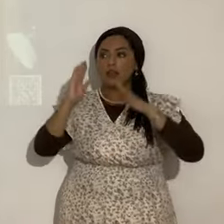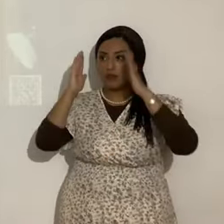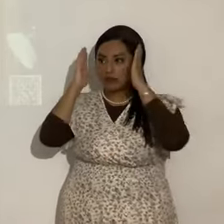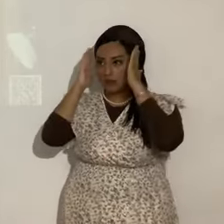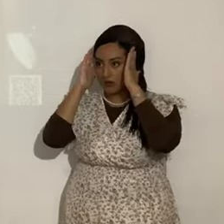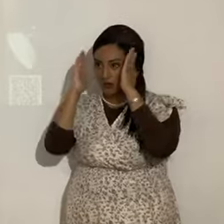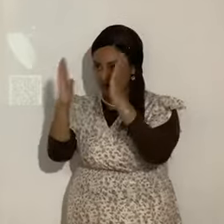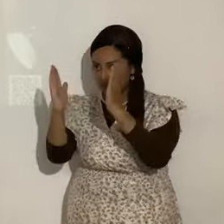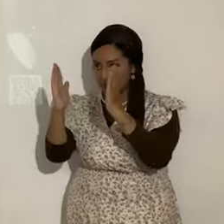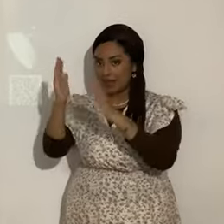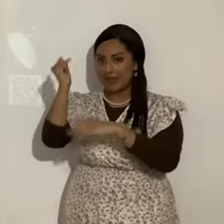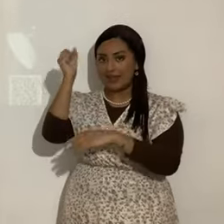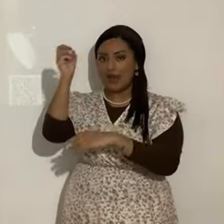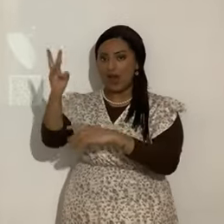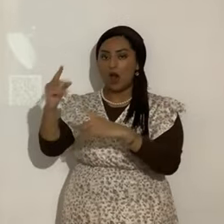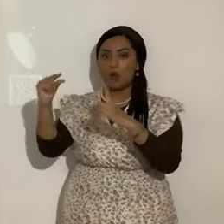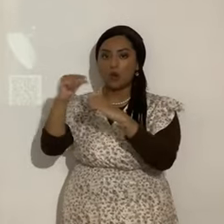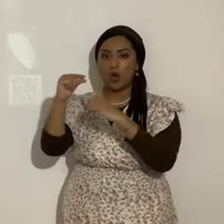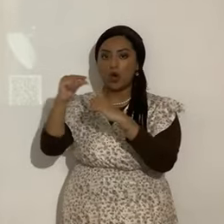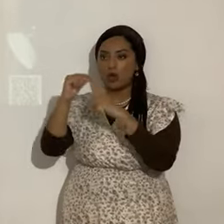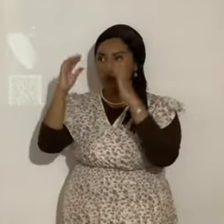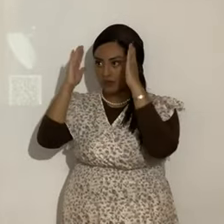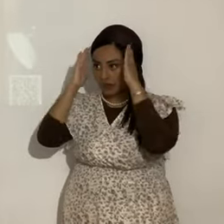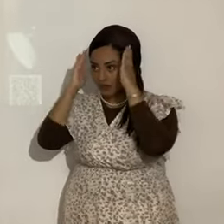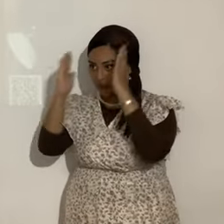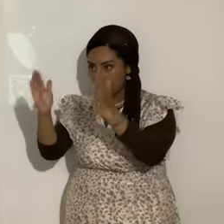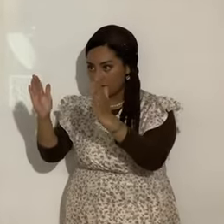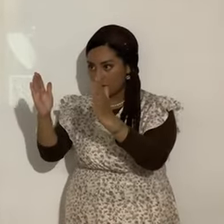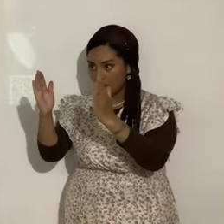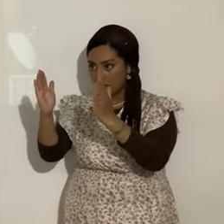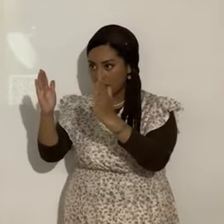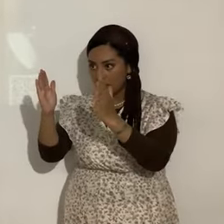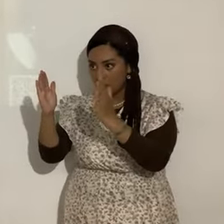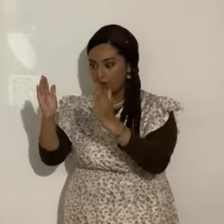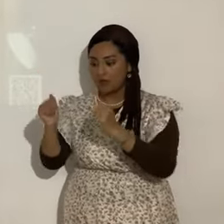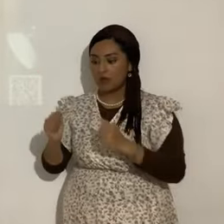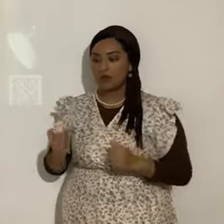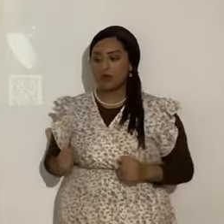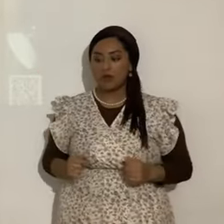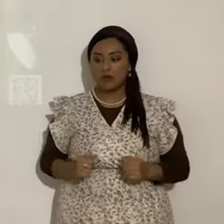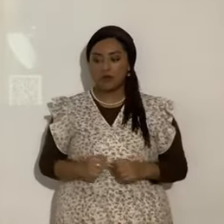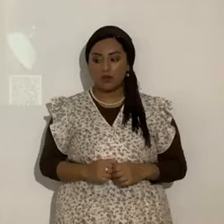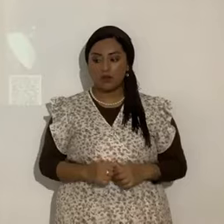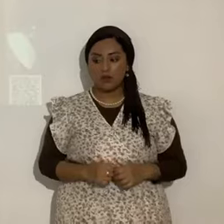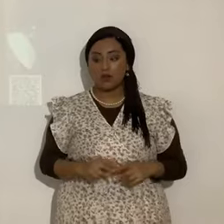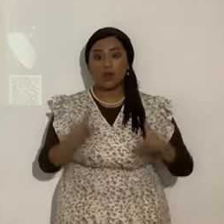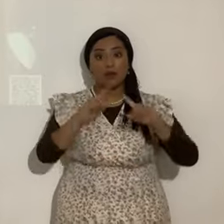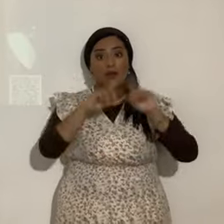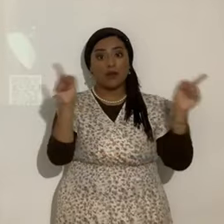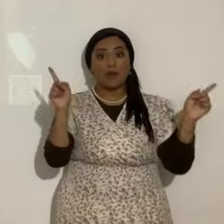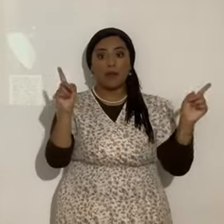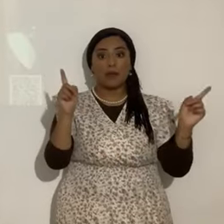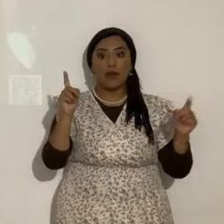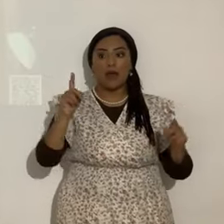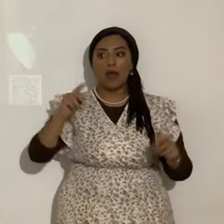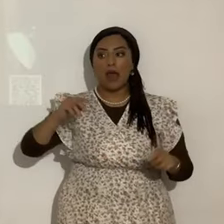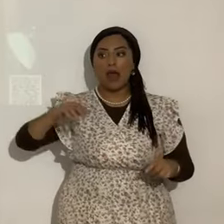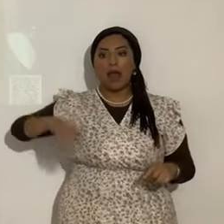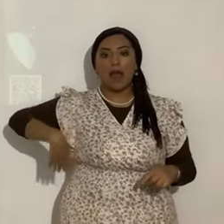atención a las palabras de Yahshua. Sin haber hecho un compromiso personal con él.